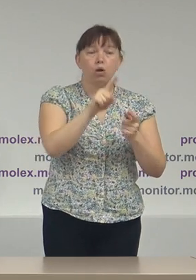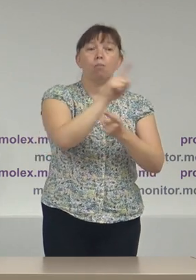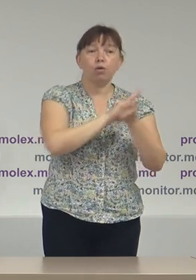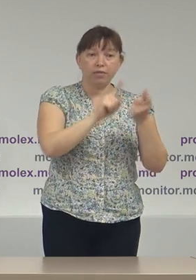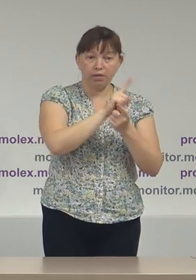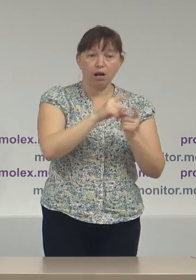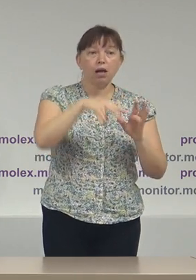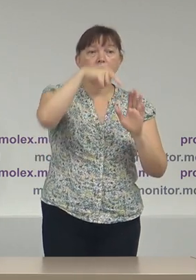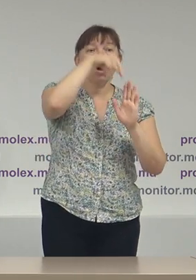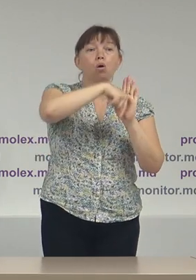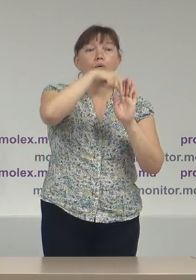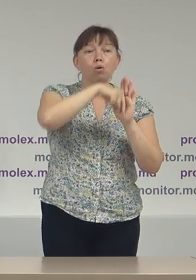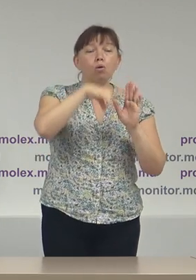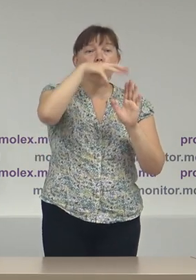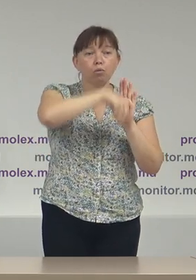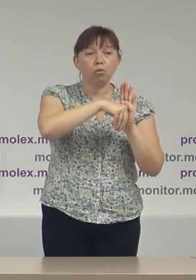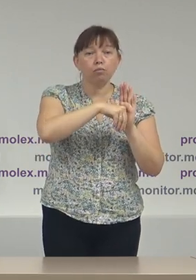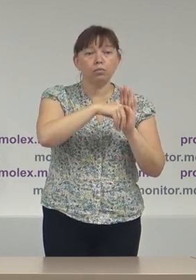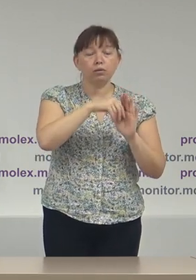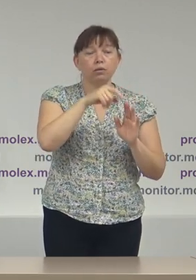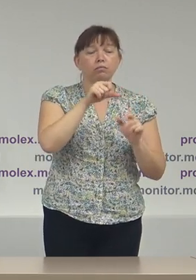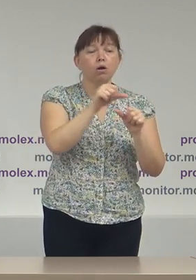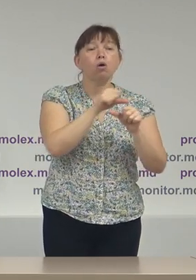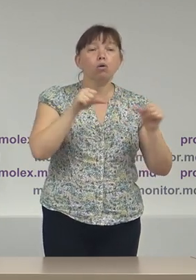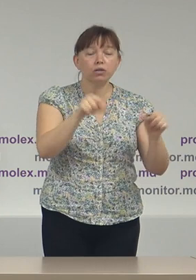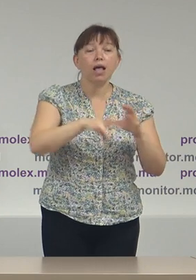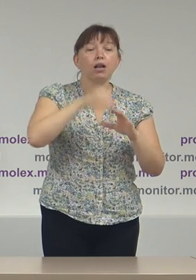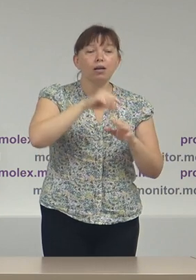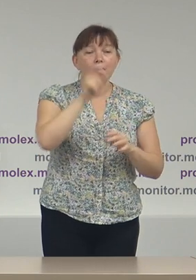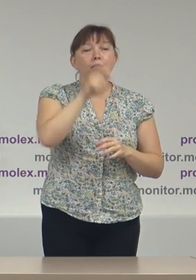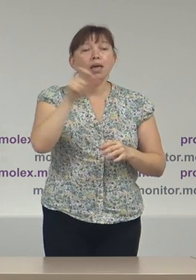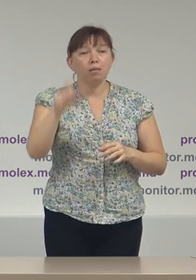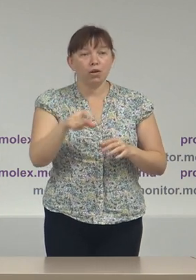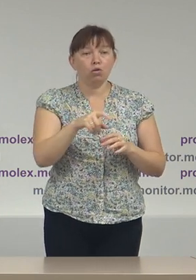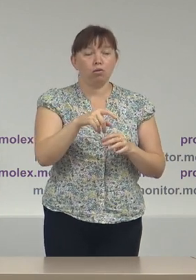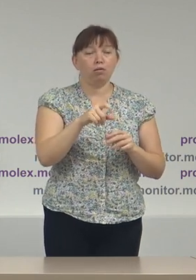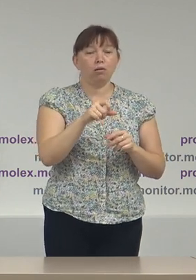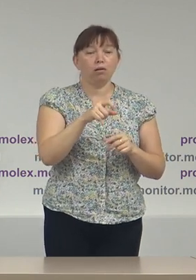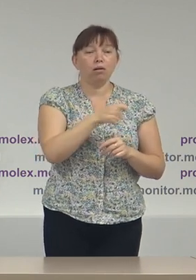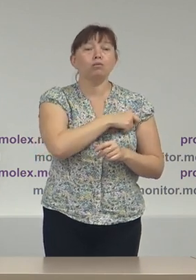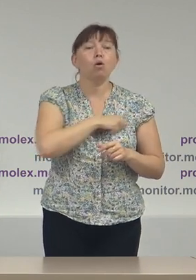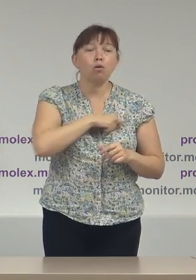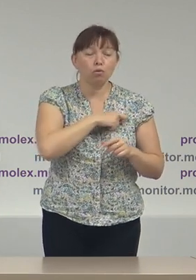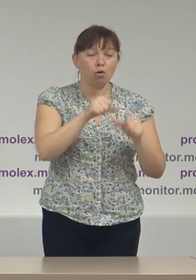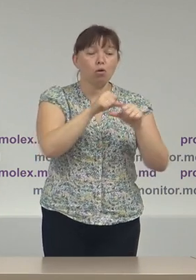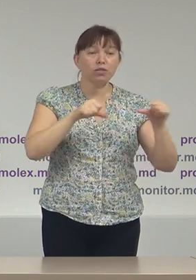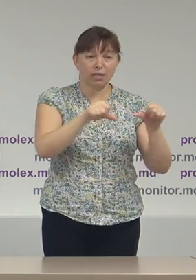componenței consiliilor electorale de, membrilor consiliilor electorale de circunscripții,